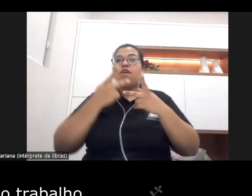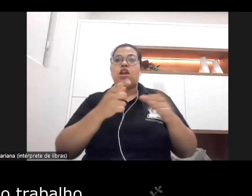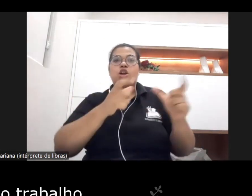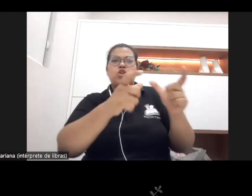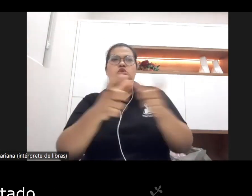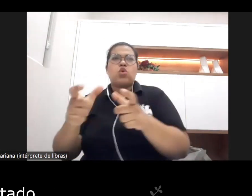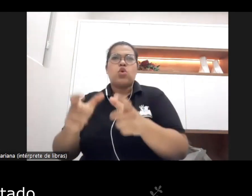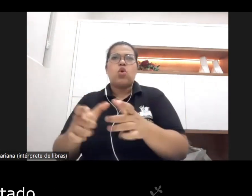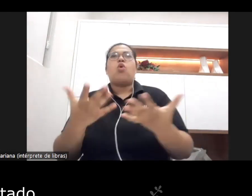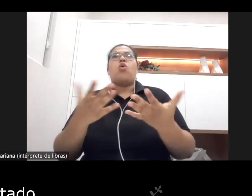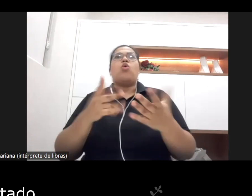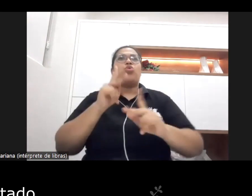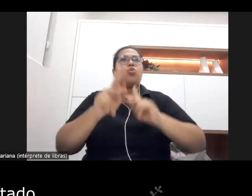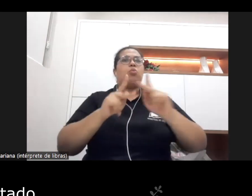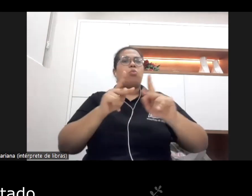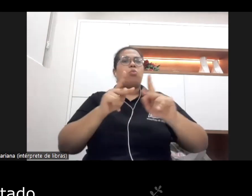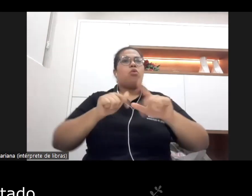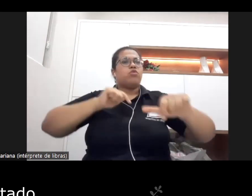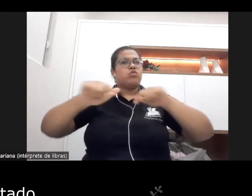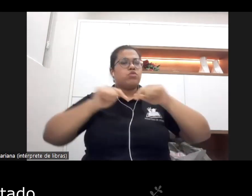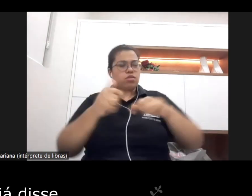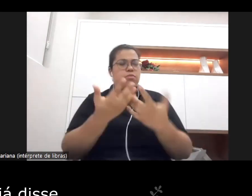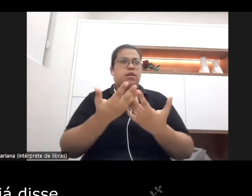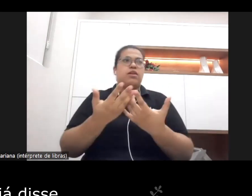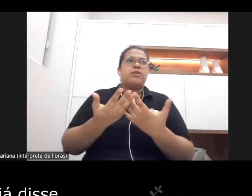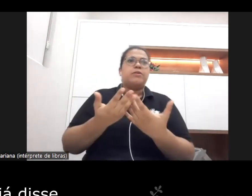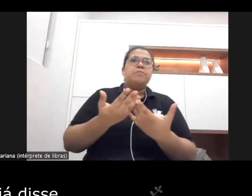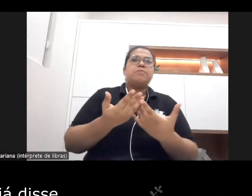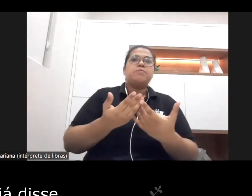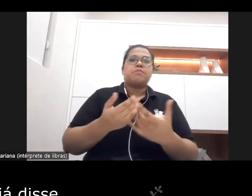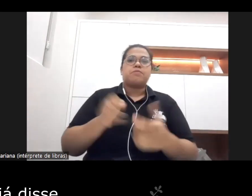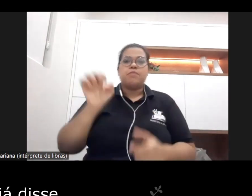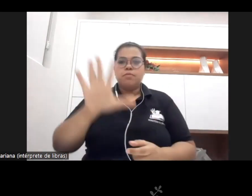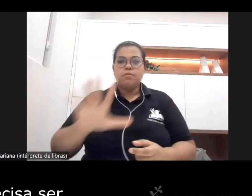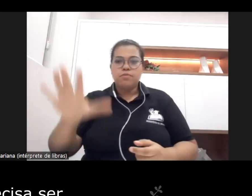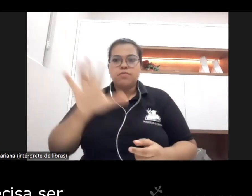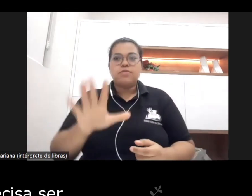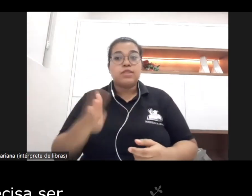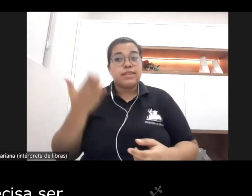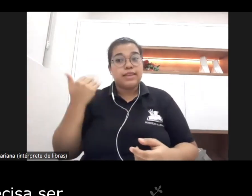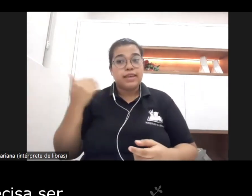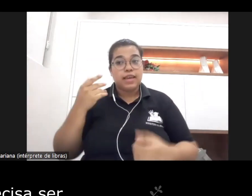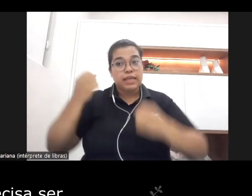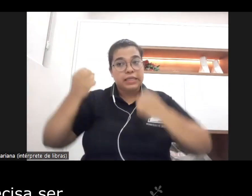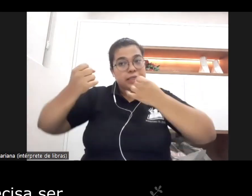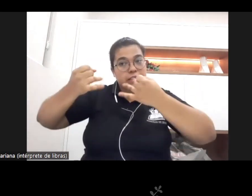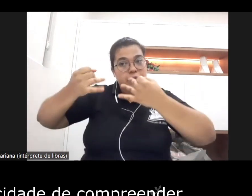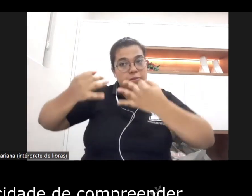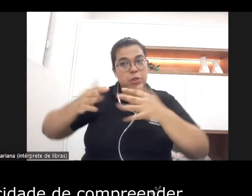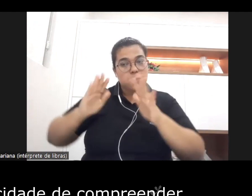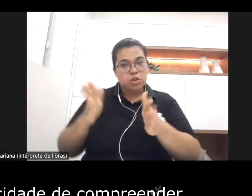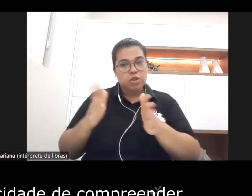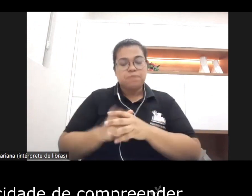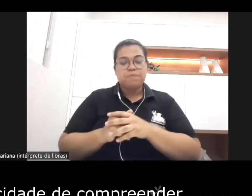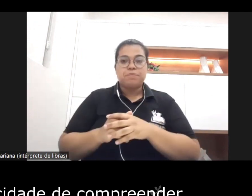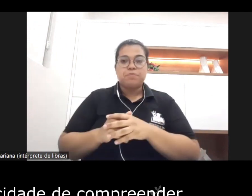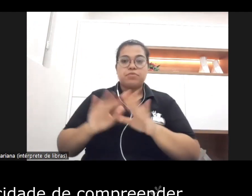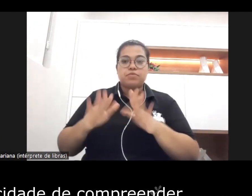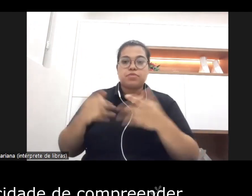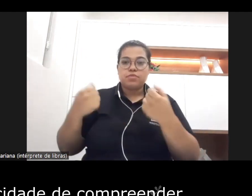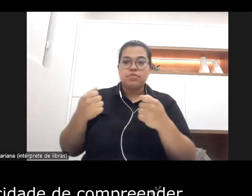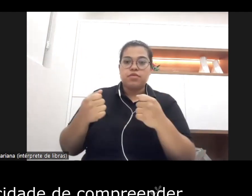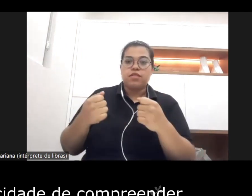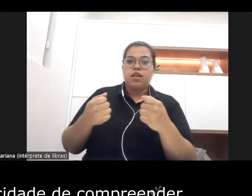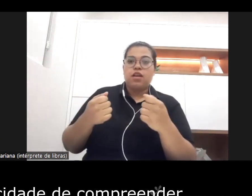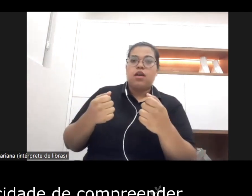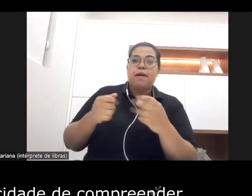trabalho né do estado como eu já disse né e isso precisa ser traduzido na